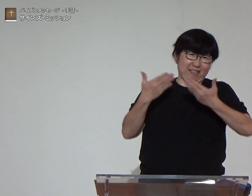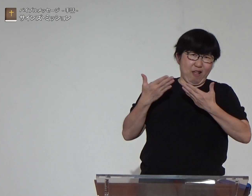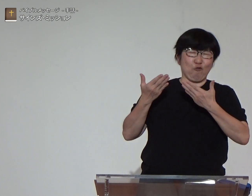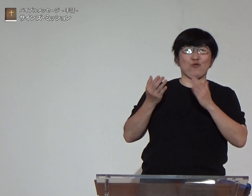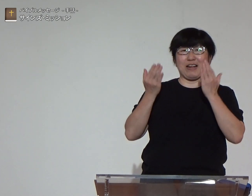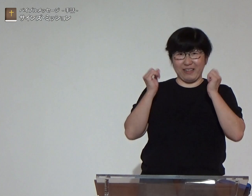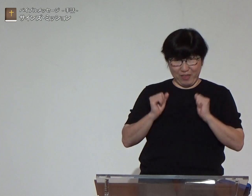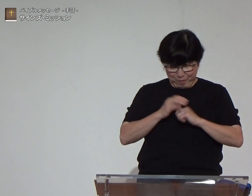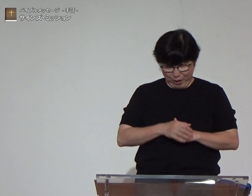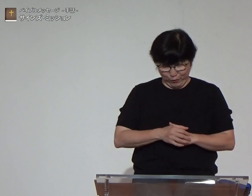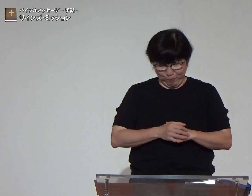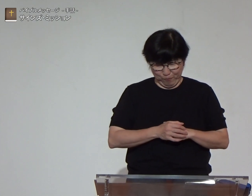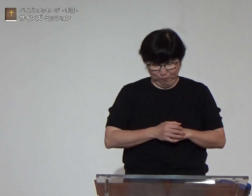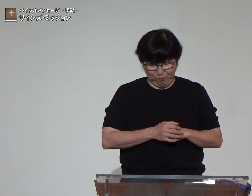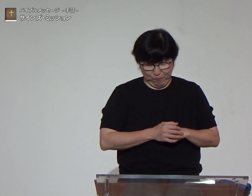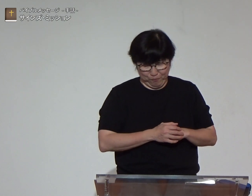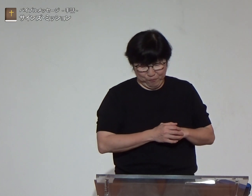イエス様は言われています